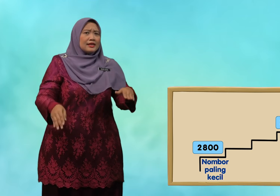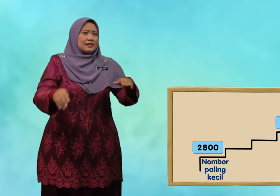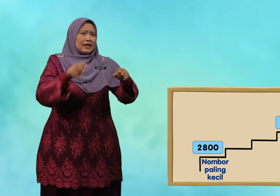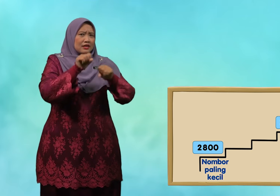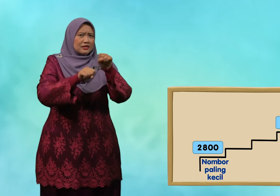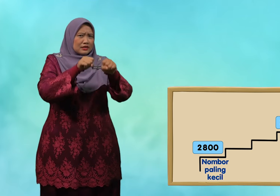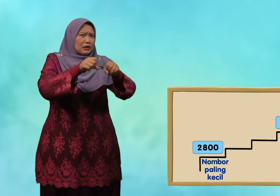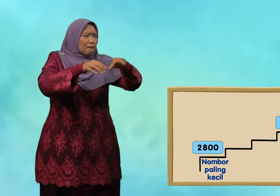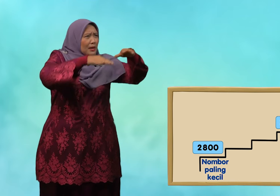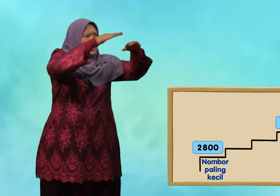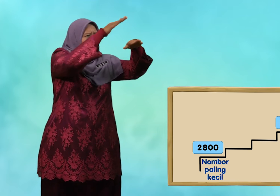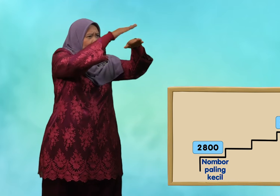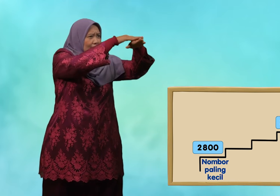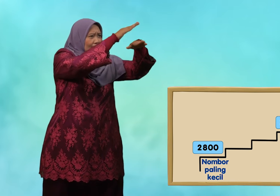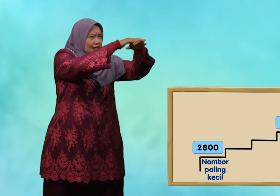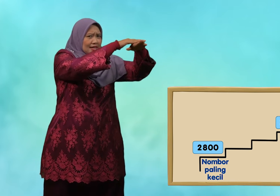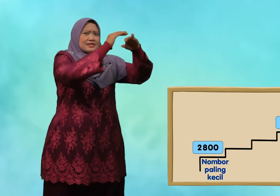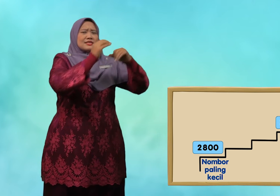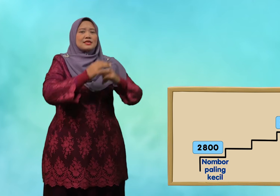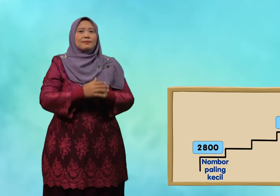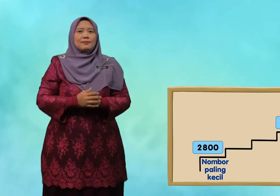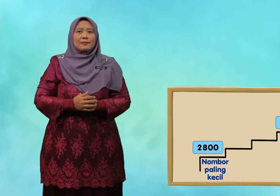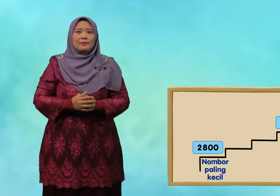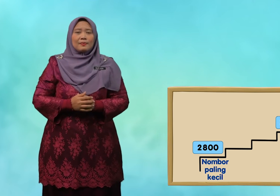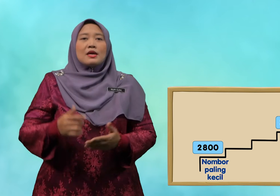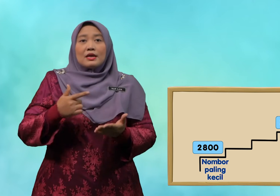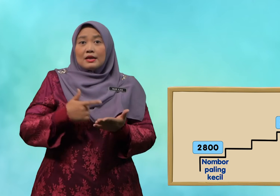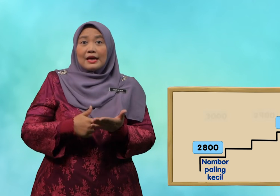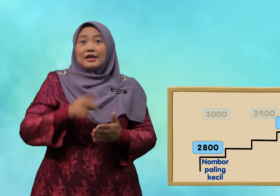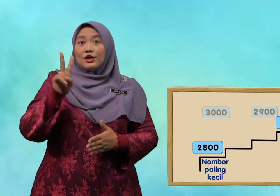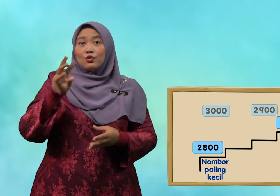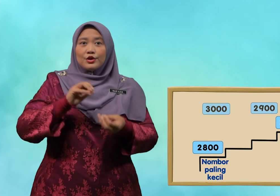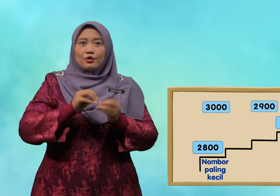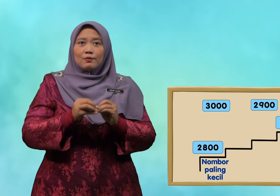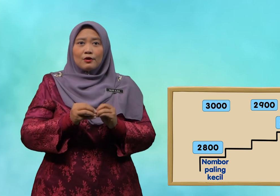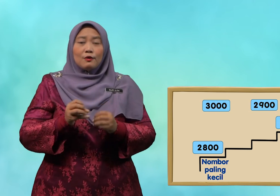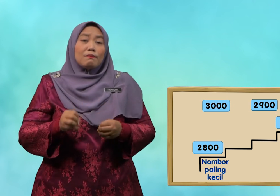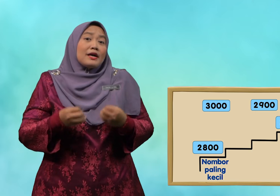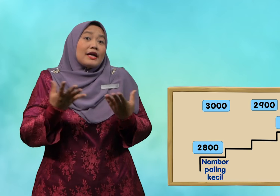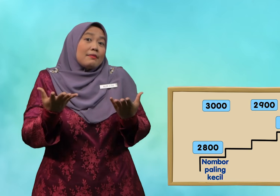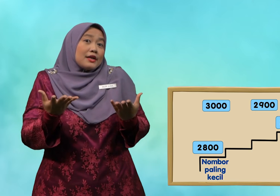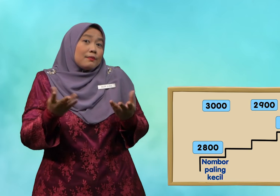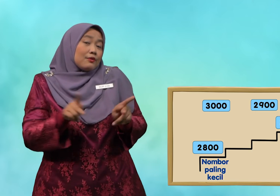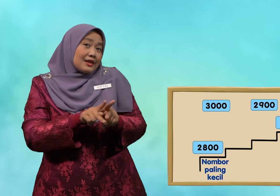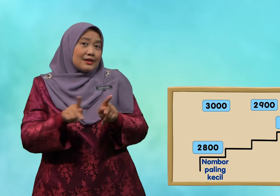tangga paling atas. lagi 2 nombor bagaimana pula?